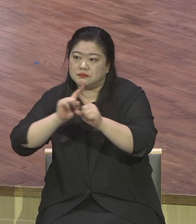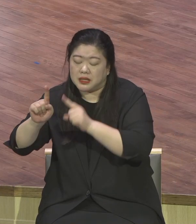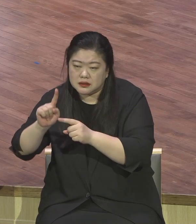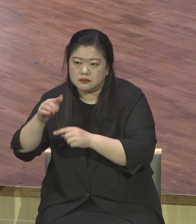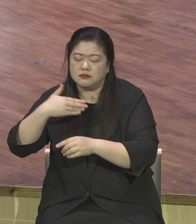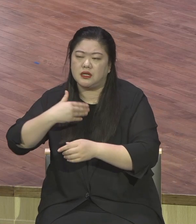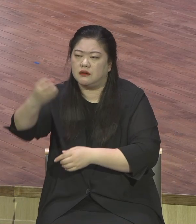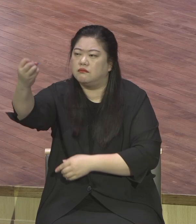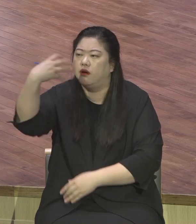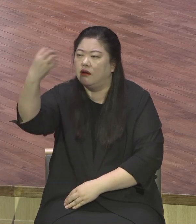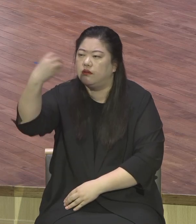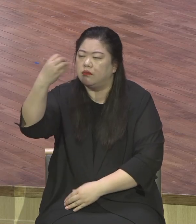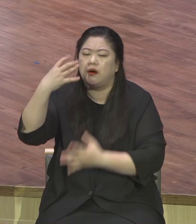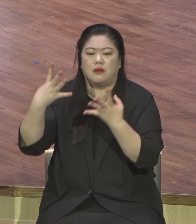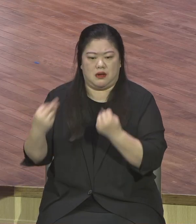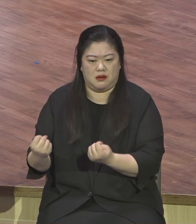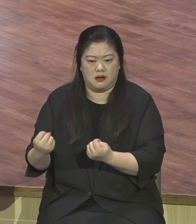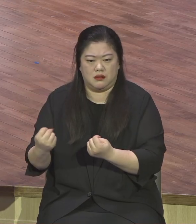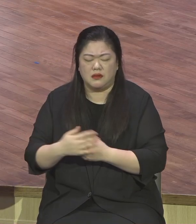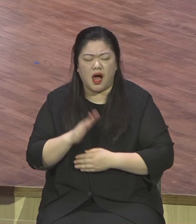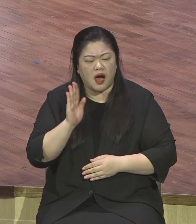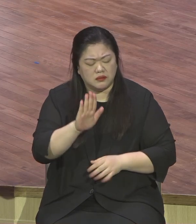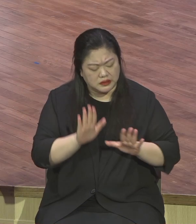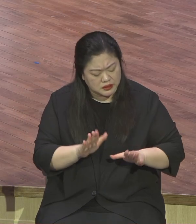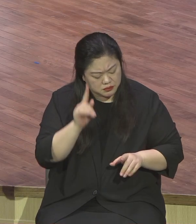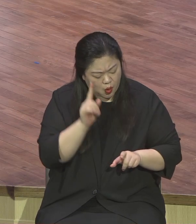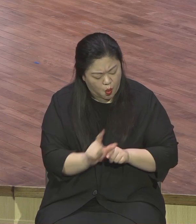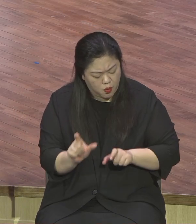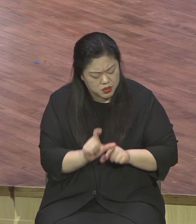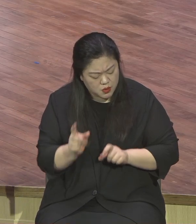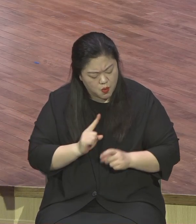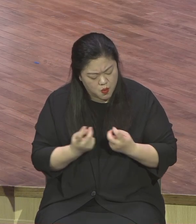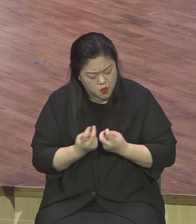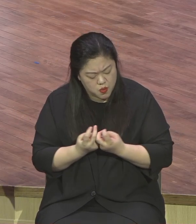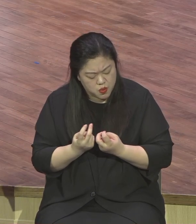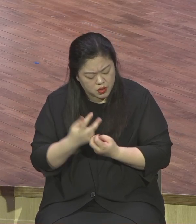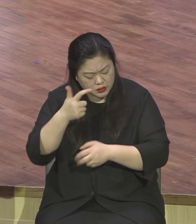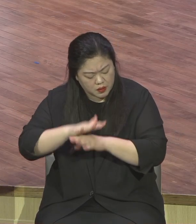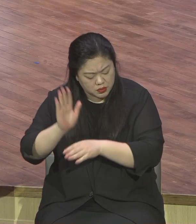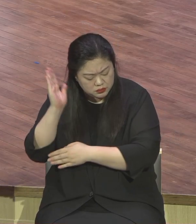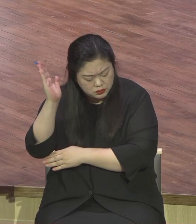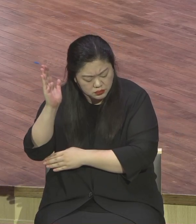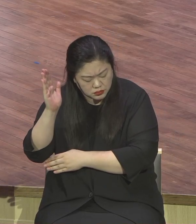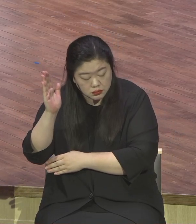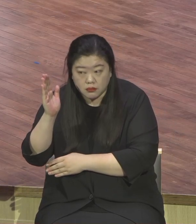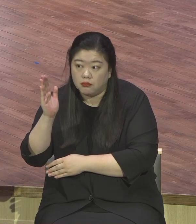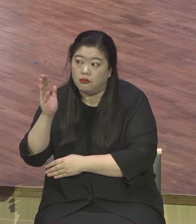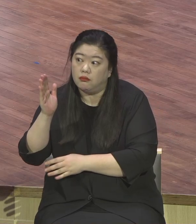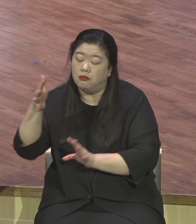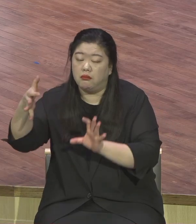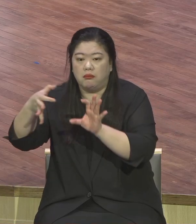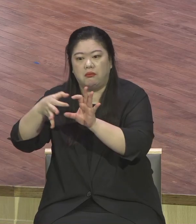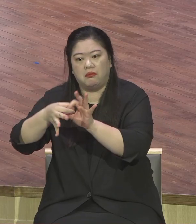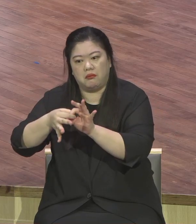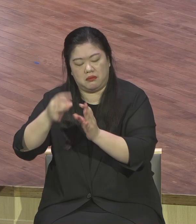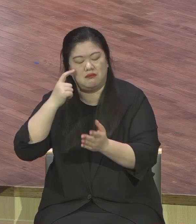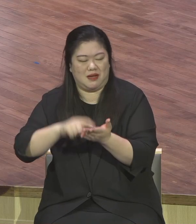어떻게 살아가야 될지 앞으로 그래서 예배 잘 들으시길 바랍니다 두 번째로 택한 받은 자의